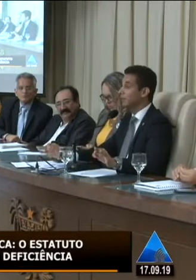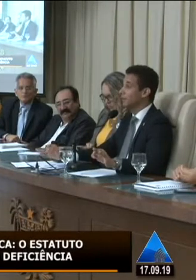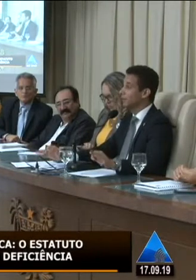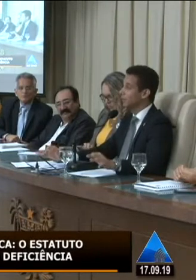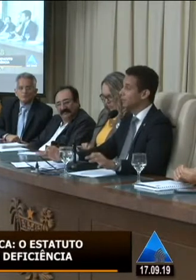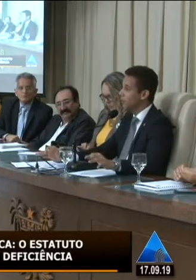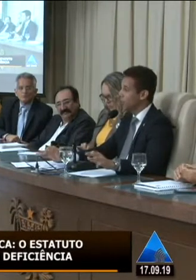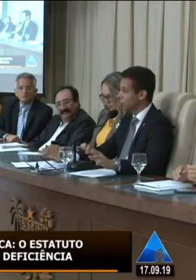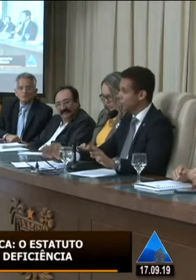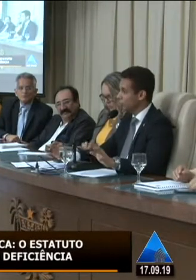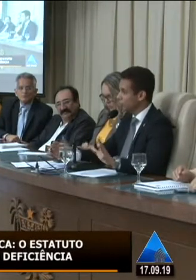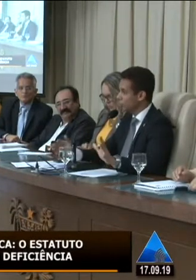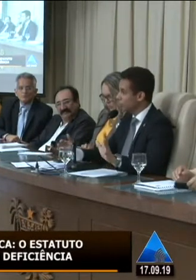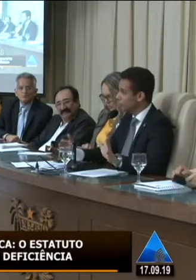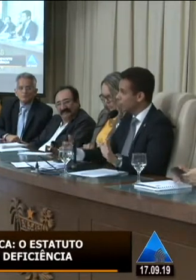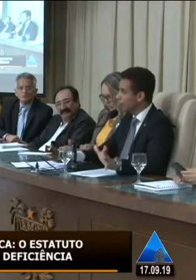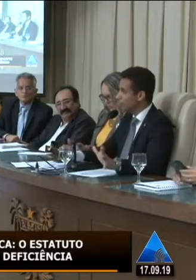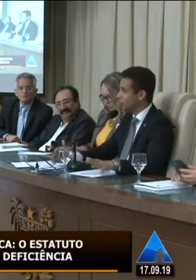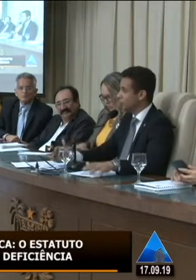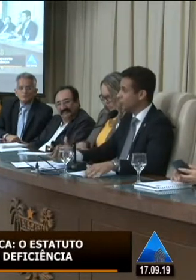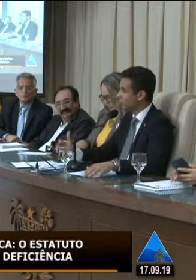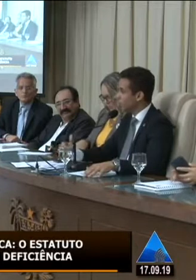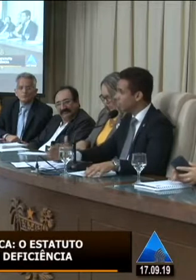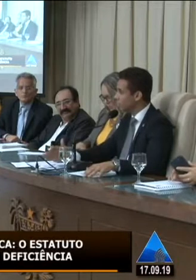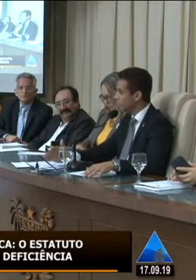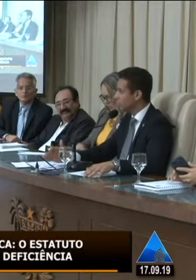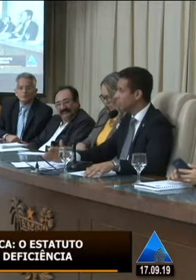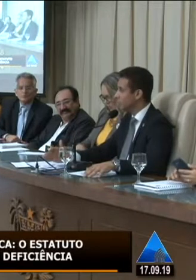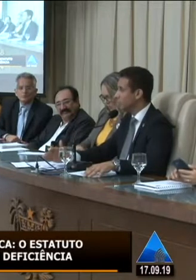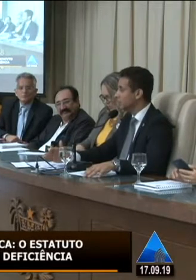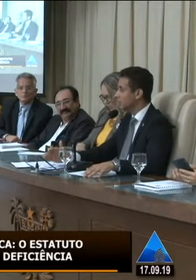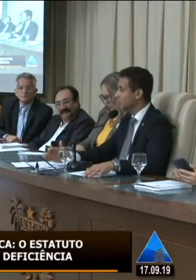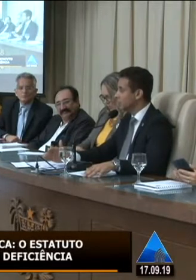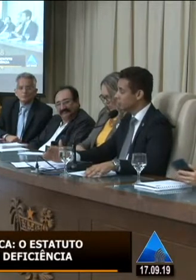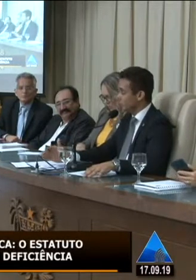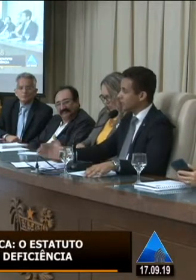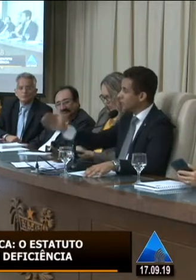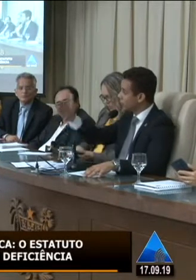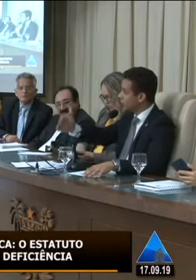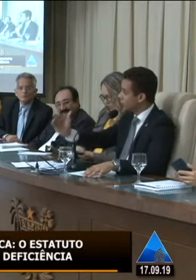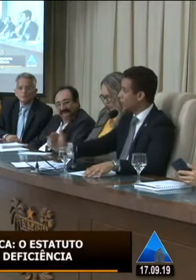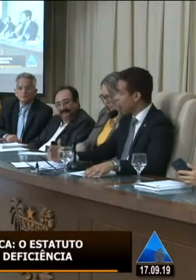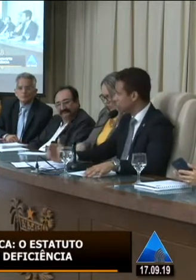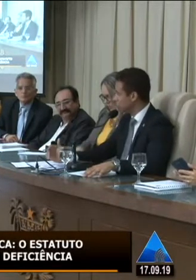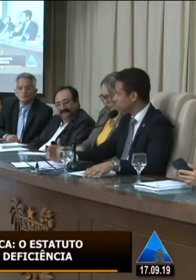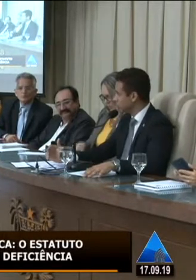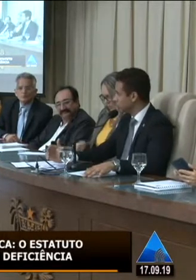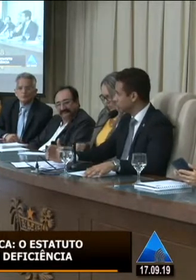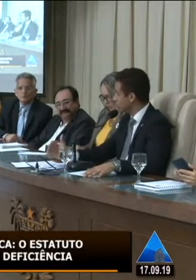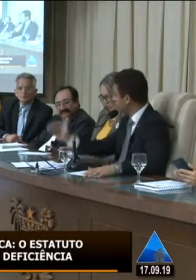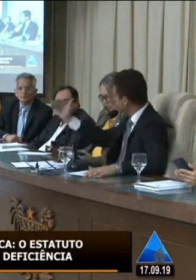diretamente porque nossos servidores trabalham nossos assessores trabalham aqui no nosso gabinete está aberto também lá em Mossoró